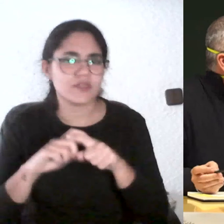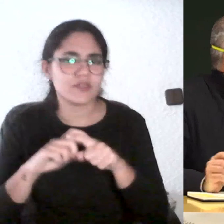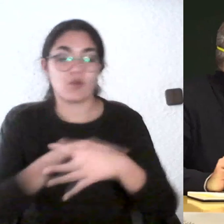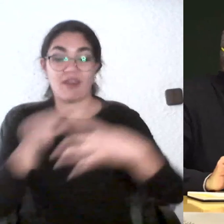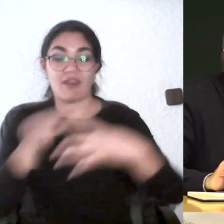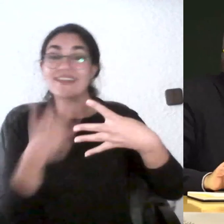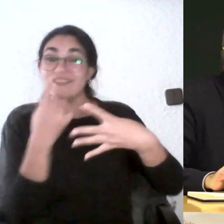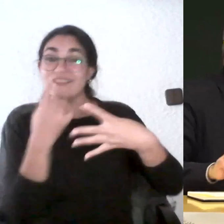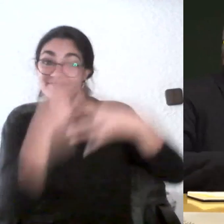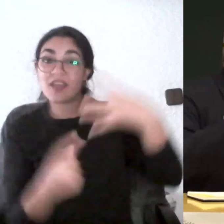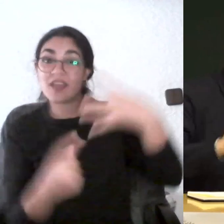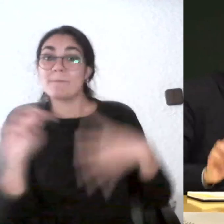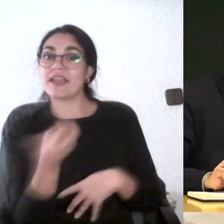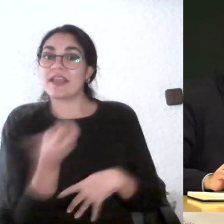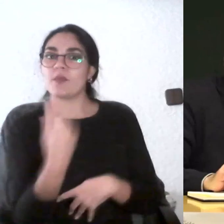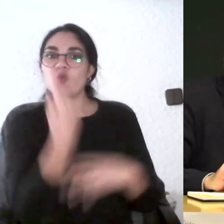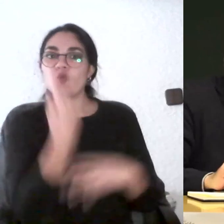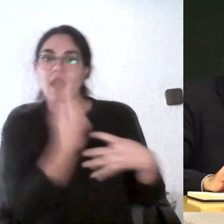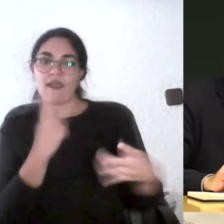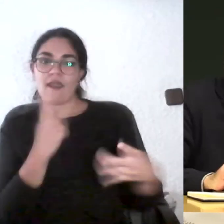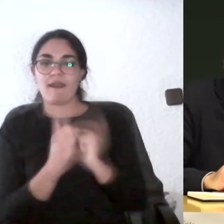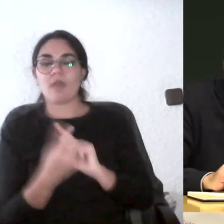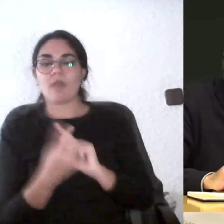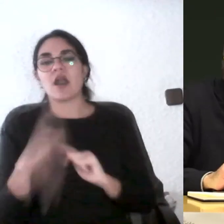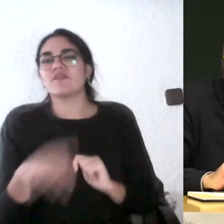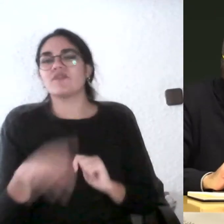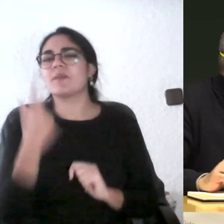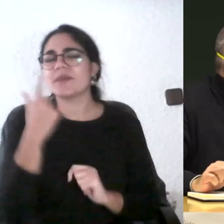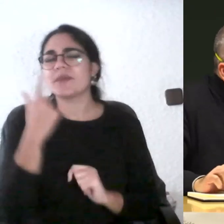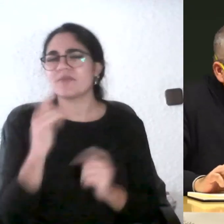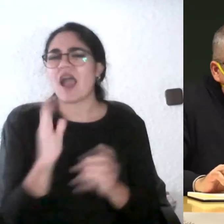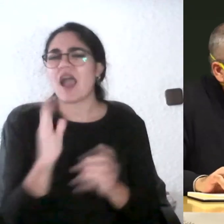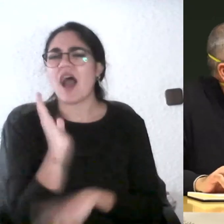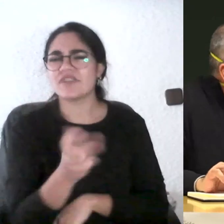es importante a mí me da parecido en estos años